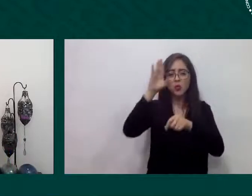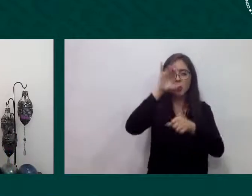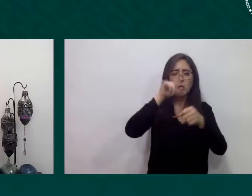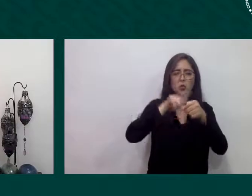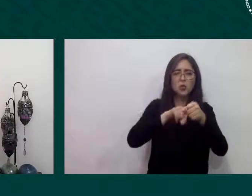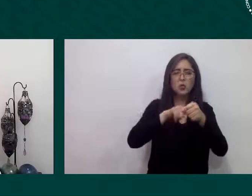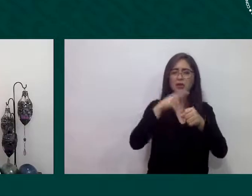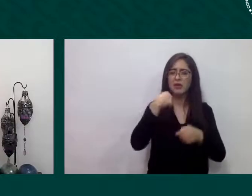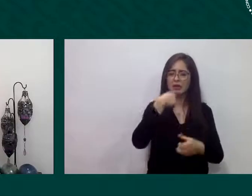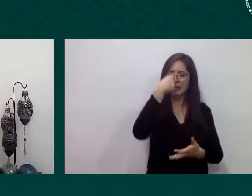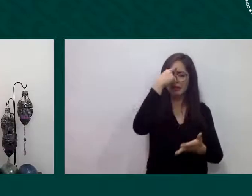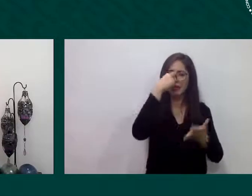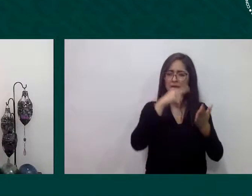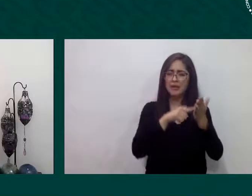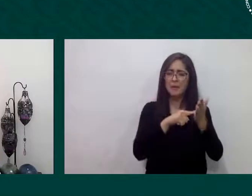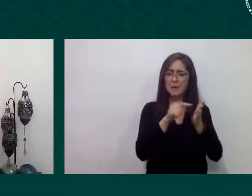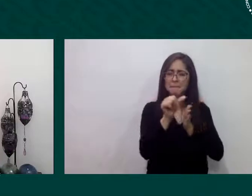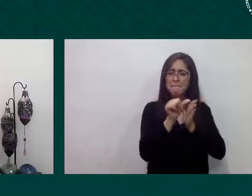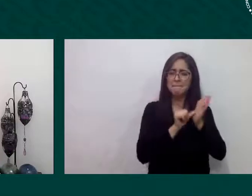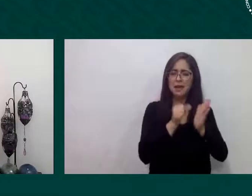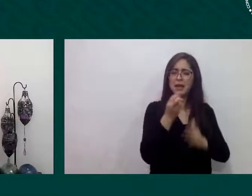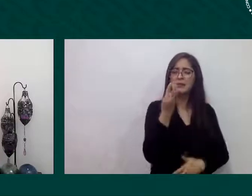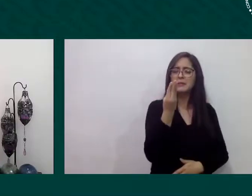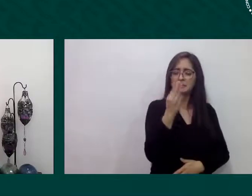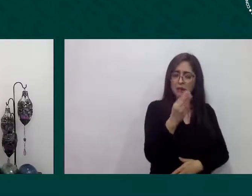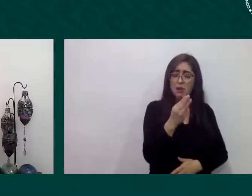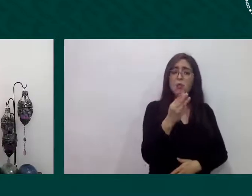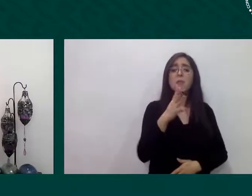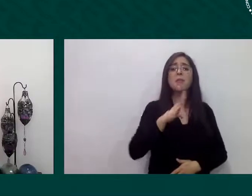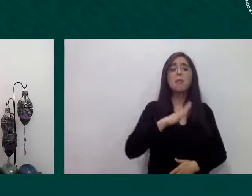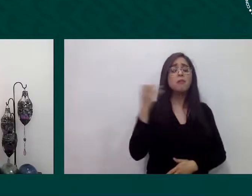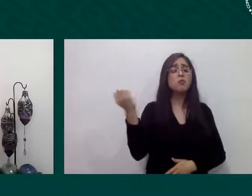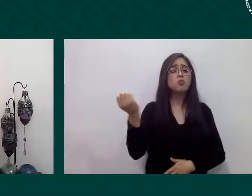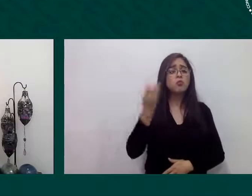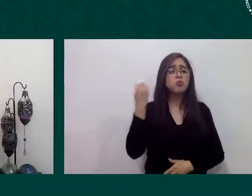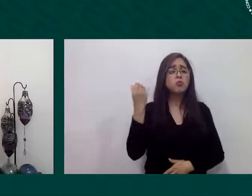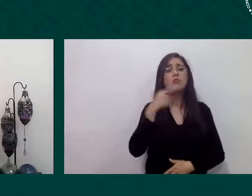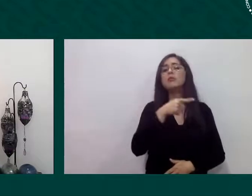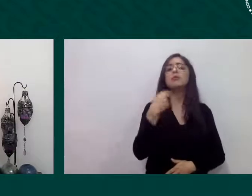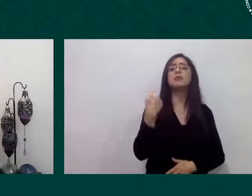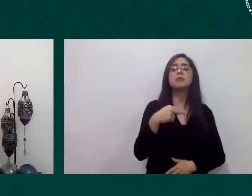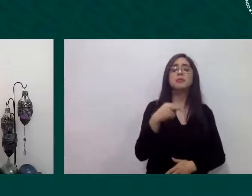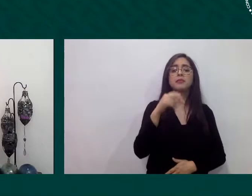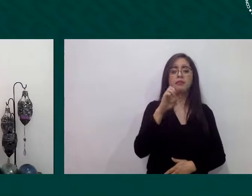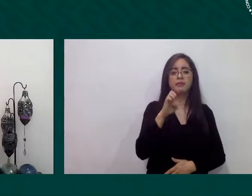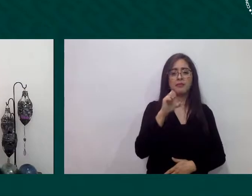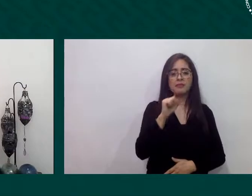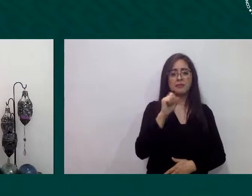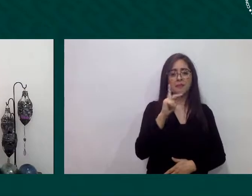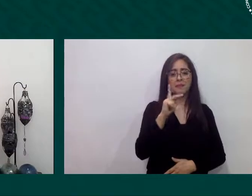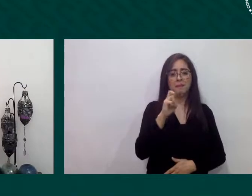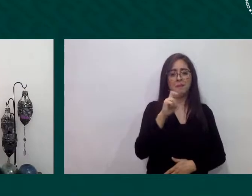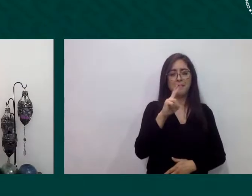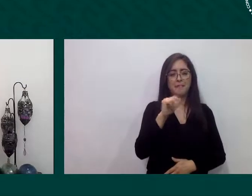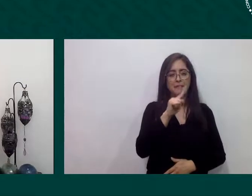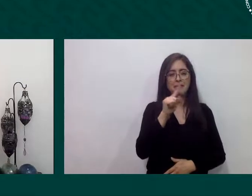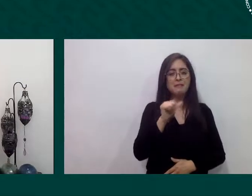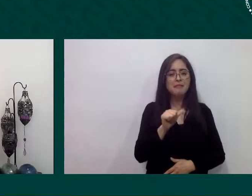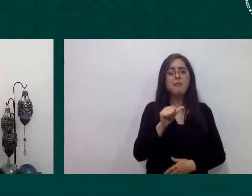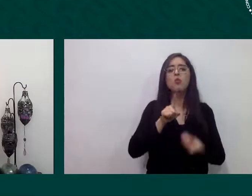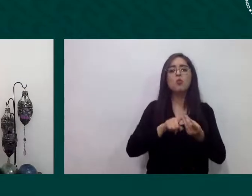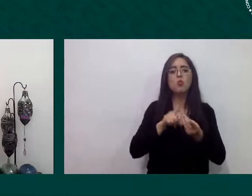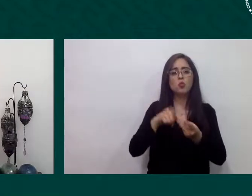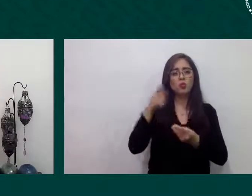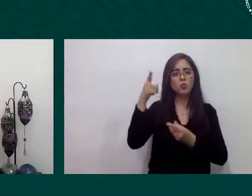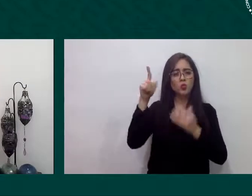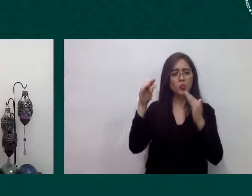a la distancia que se llamaba que se llamó esperanza desde casa donde buscamos darle voz a las personas que